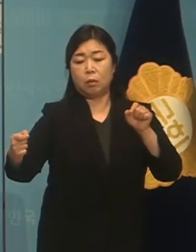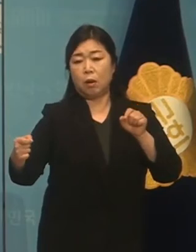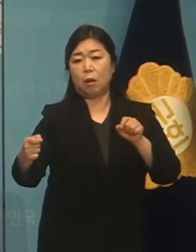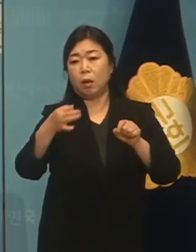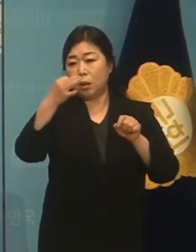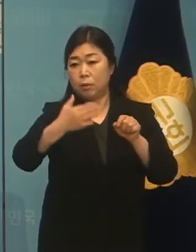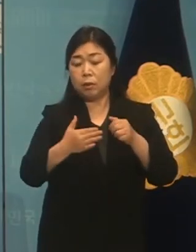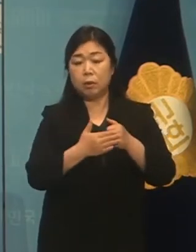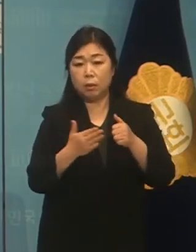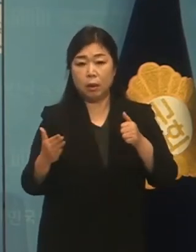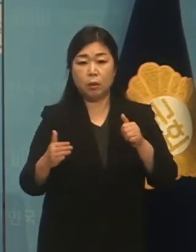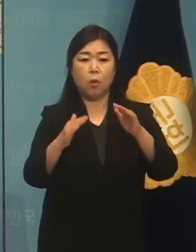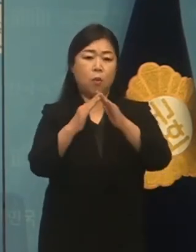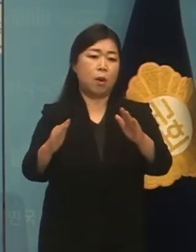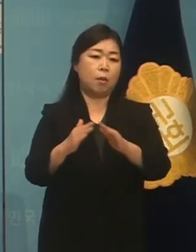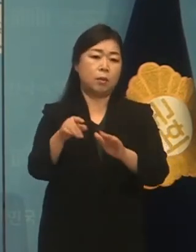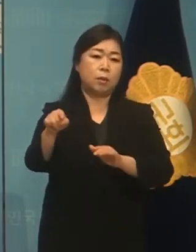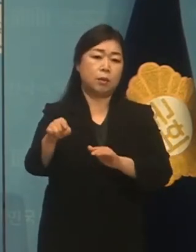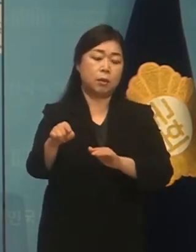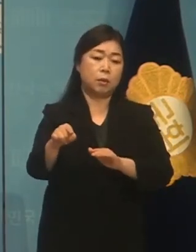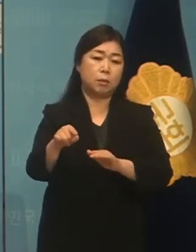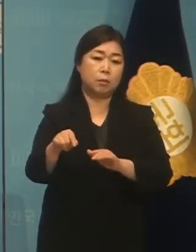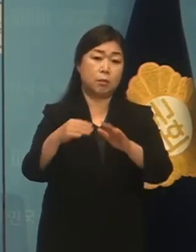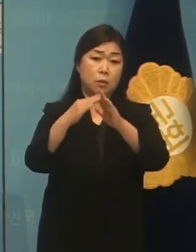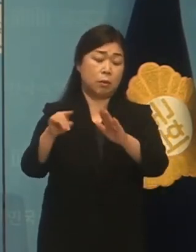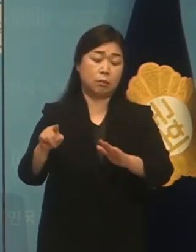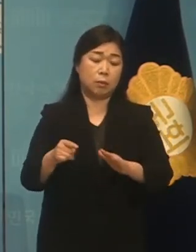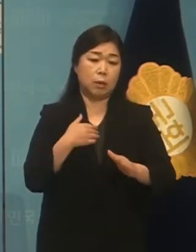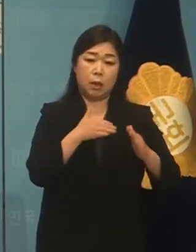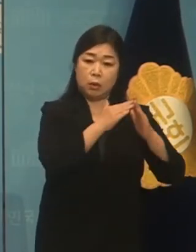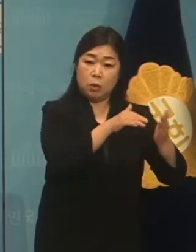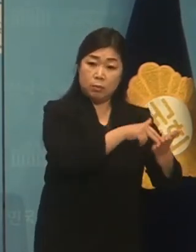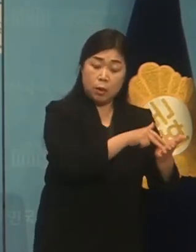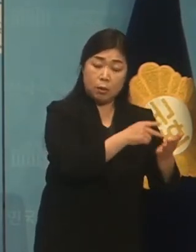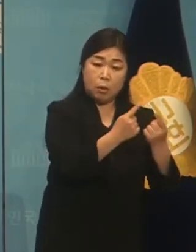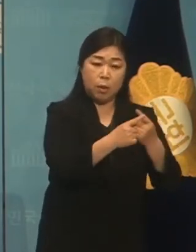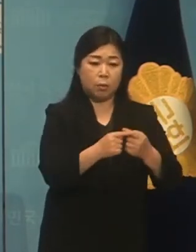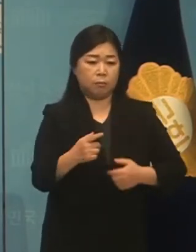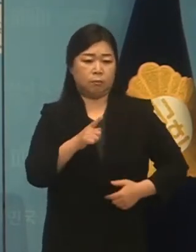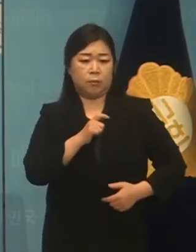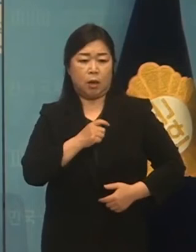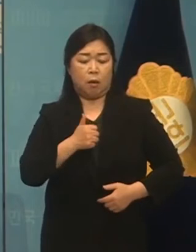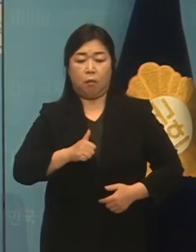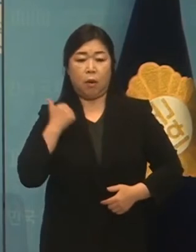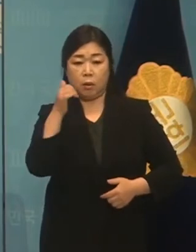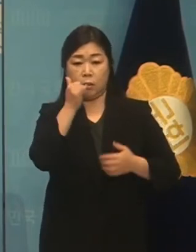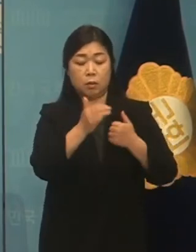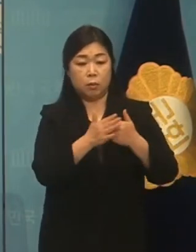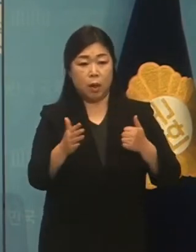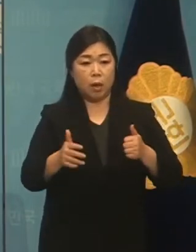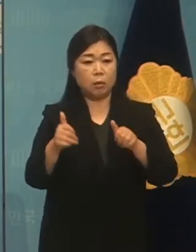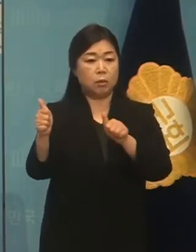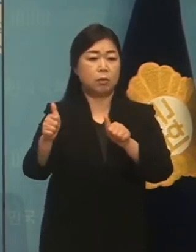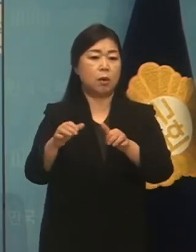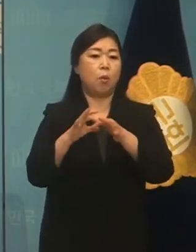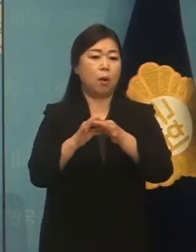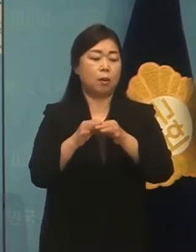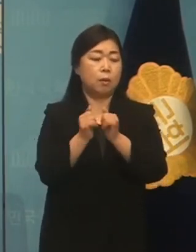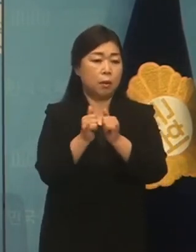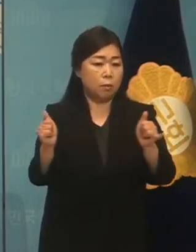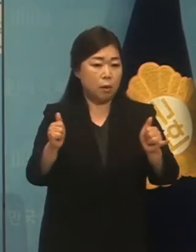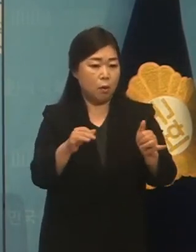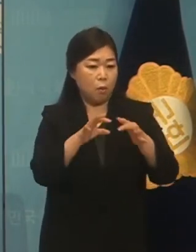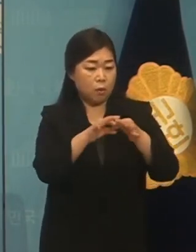있고 호남 지방이 전두환 씨에 대한 증오가 있어 호남 지역 법관들도 영향을 받아